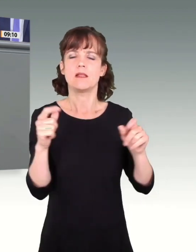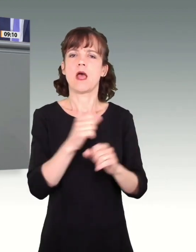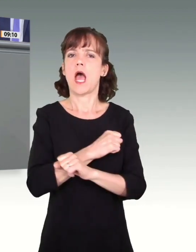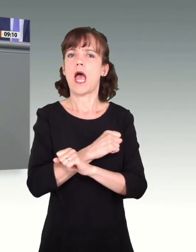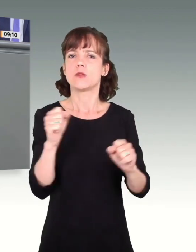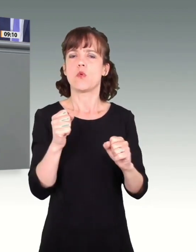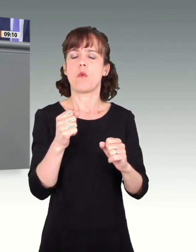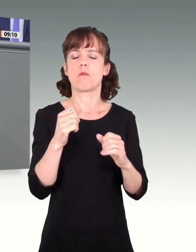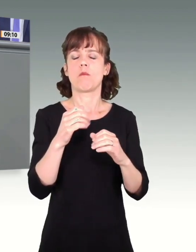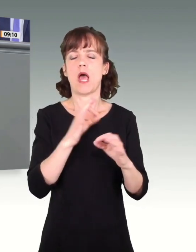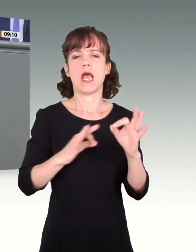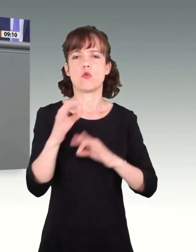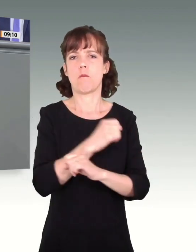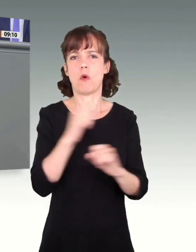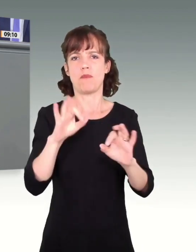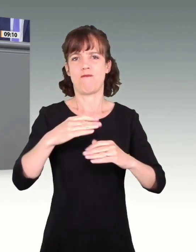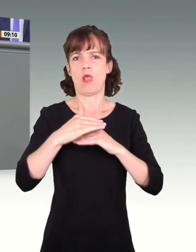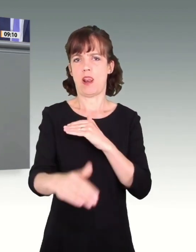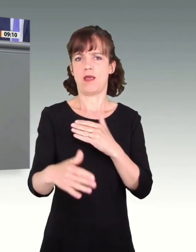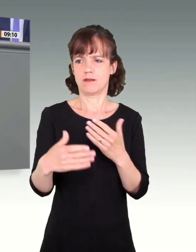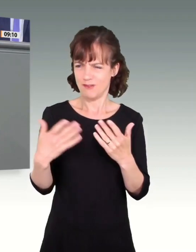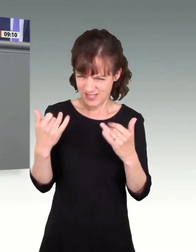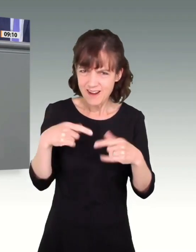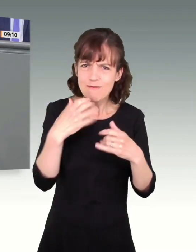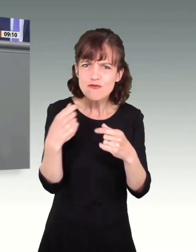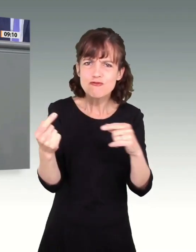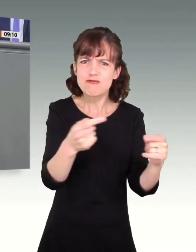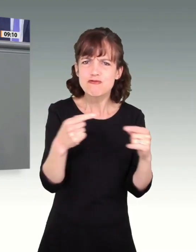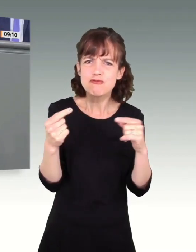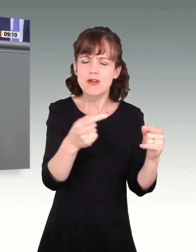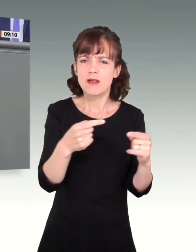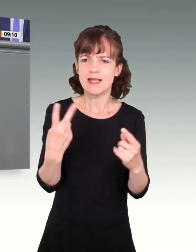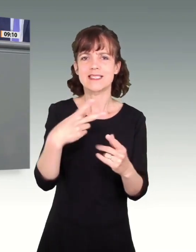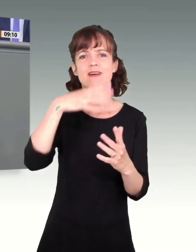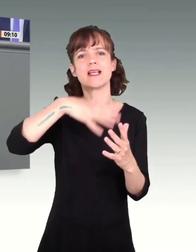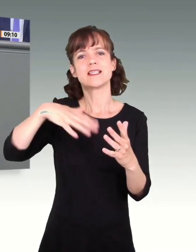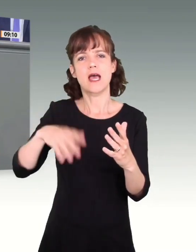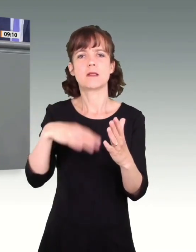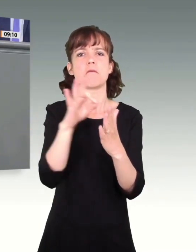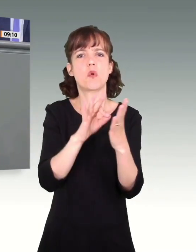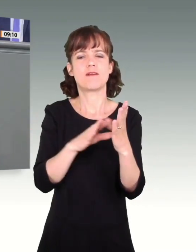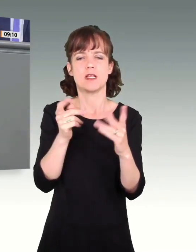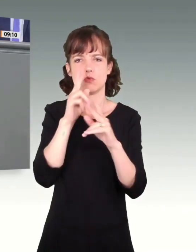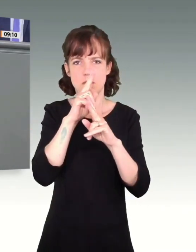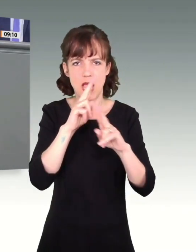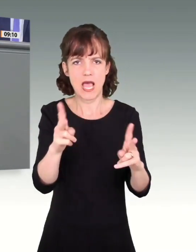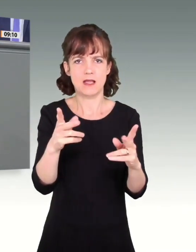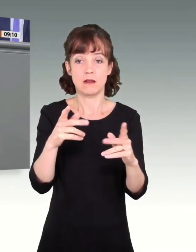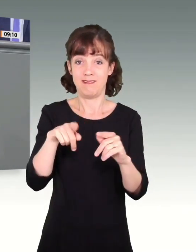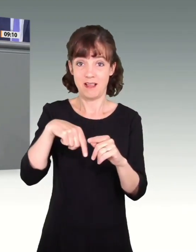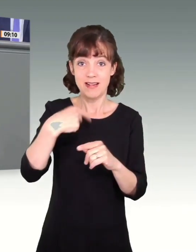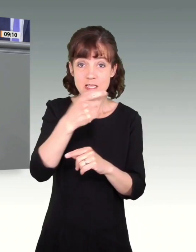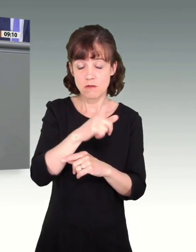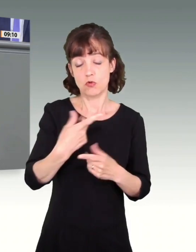Sie wollen darüber diskutieren. Sie legen Leitplanken vor, zwei Seiten. Dann werden wir das in der nächsten Woche nicht